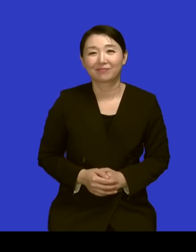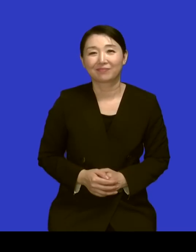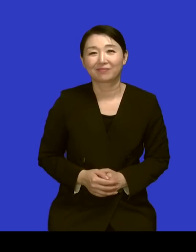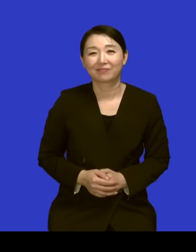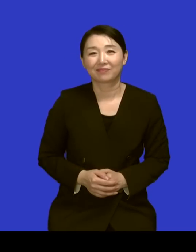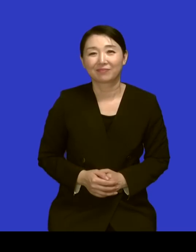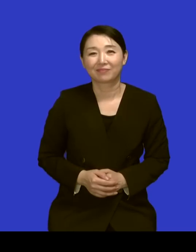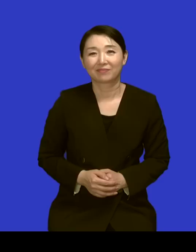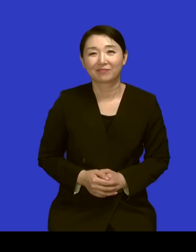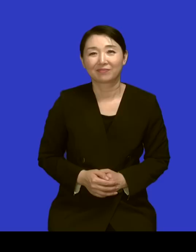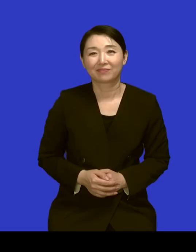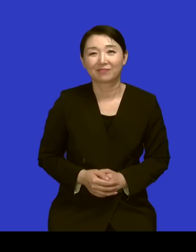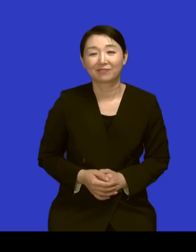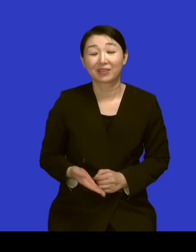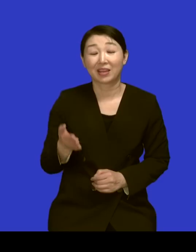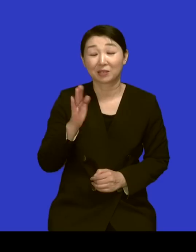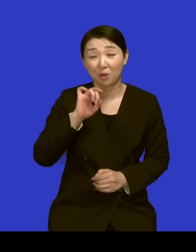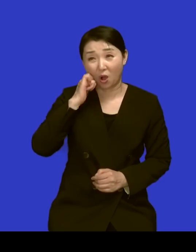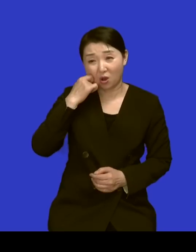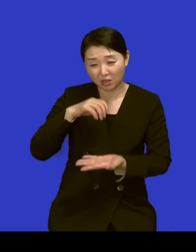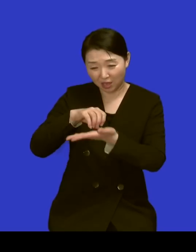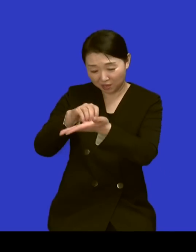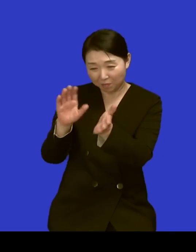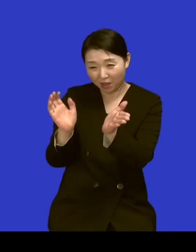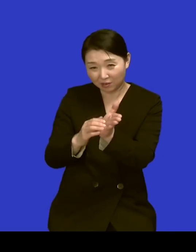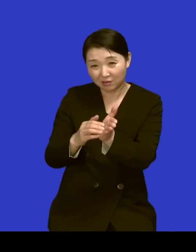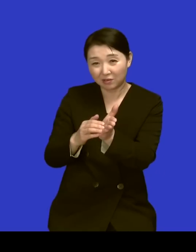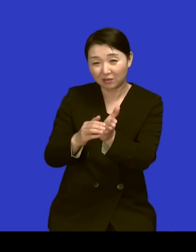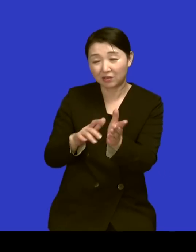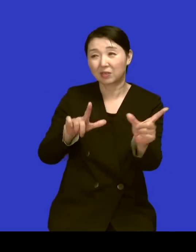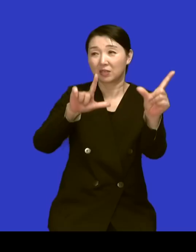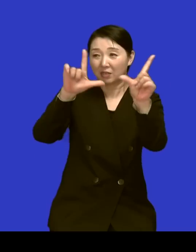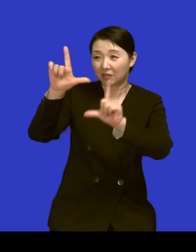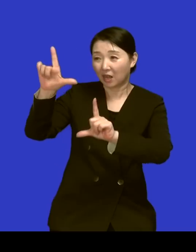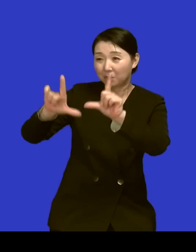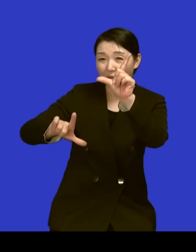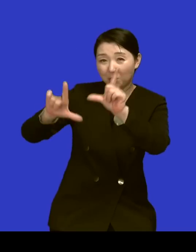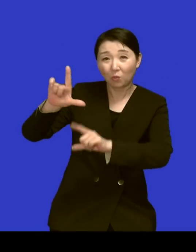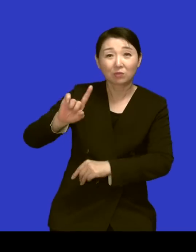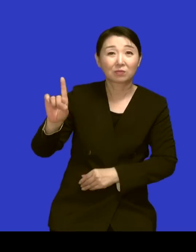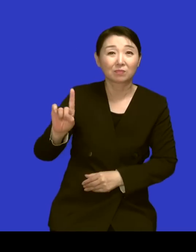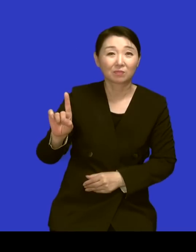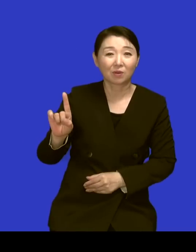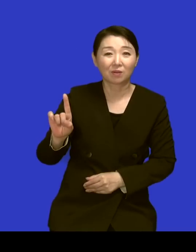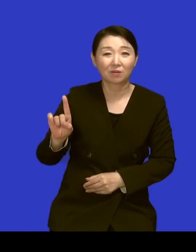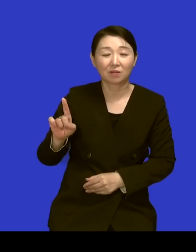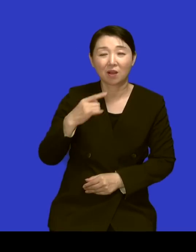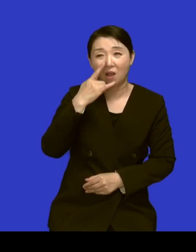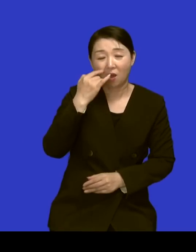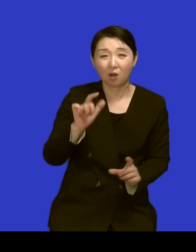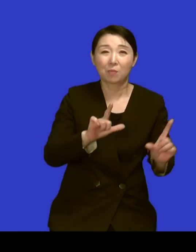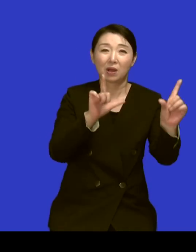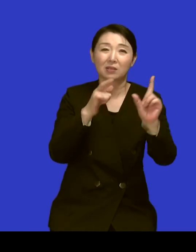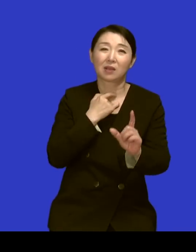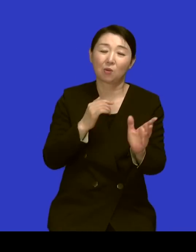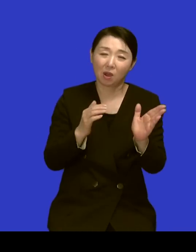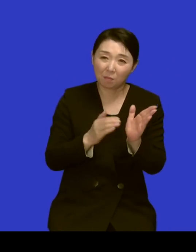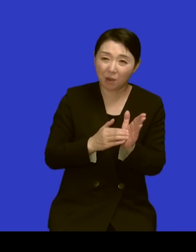삶의 모습들이 엄마가 살았던 거 동료와 도시에 와서 보고 등등하니까